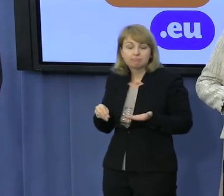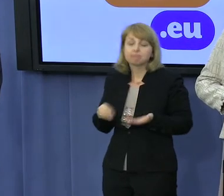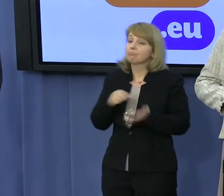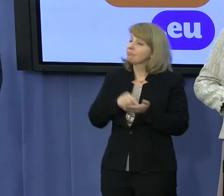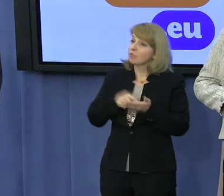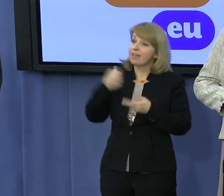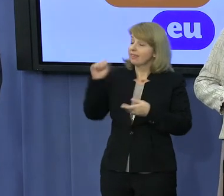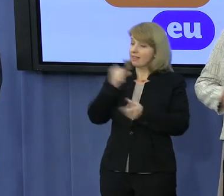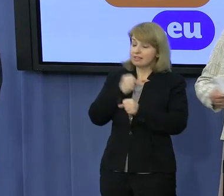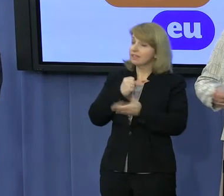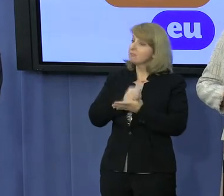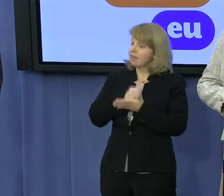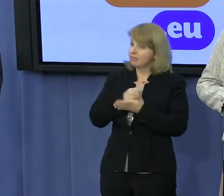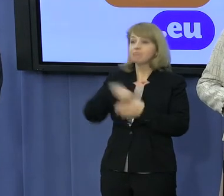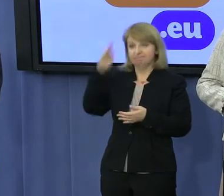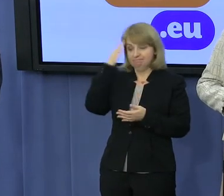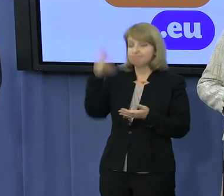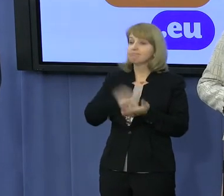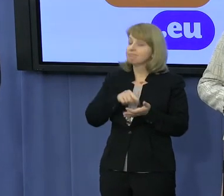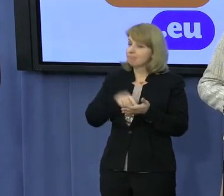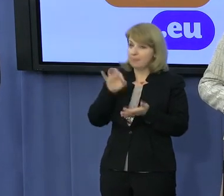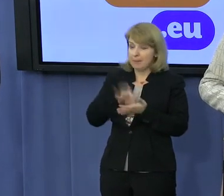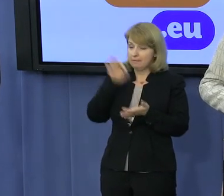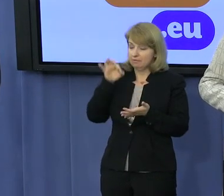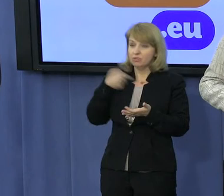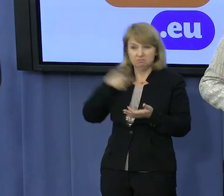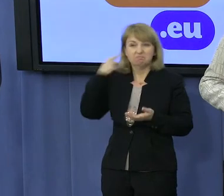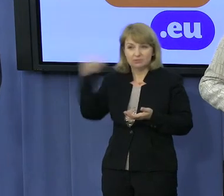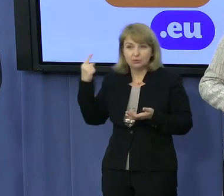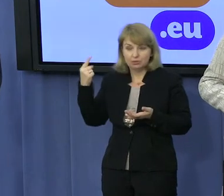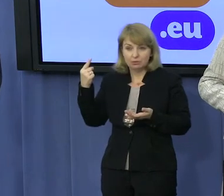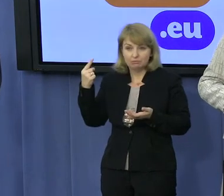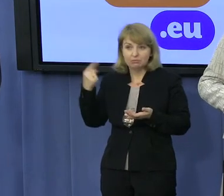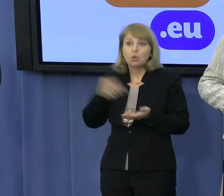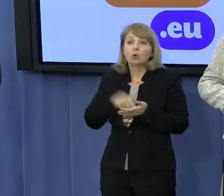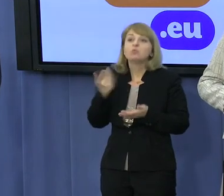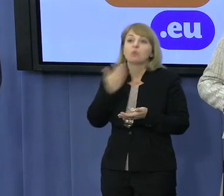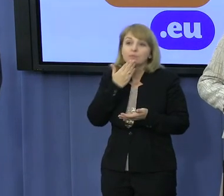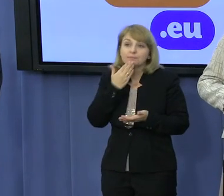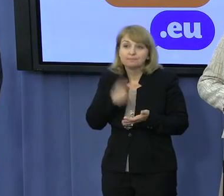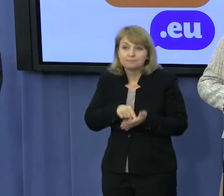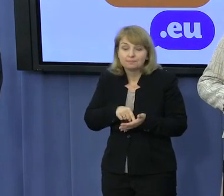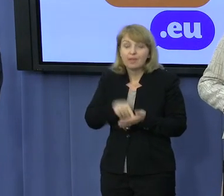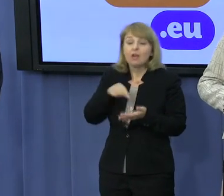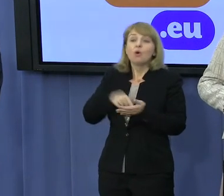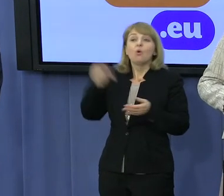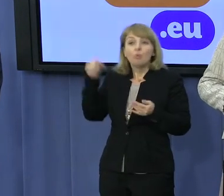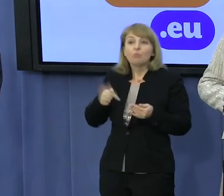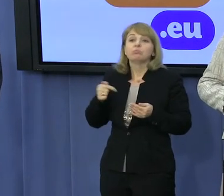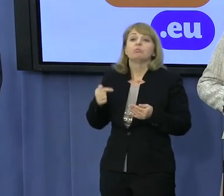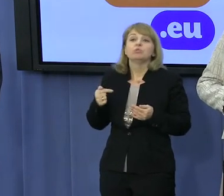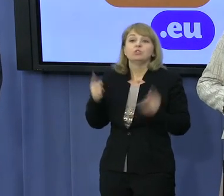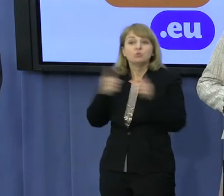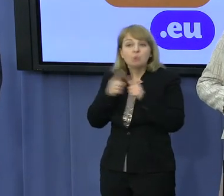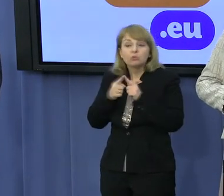coś innego. Zresztą to też pada na sali. Chodzi o to, żeby można się było spotkać